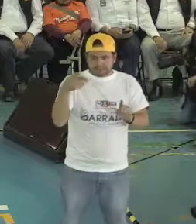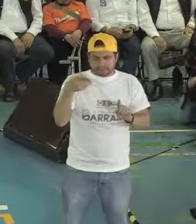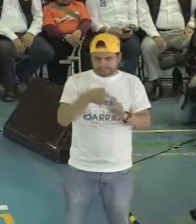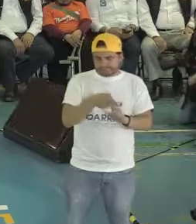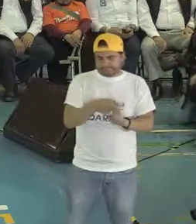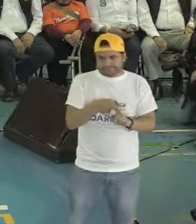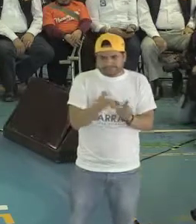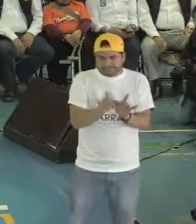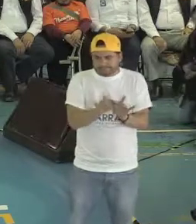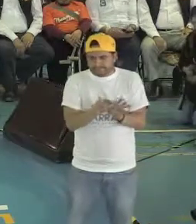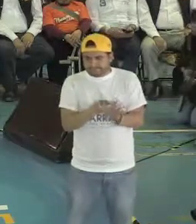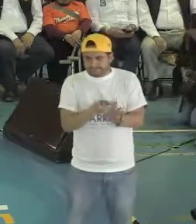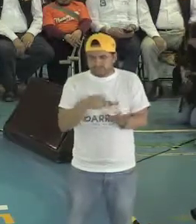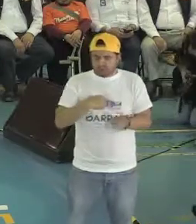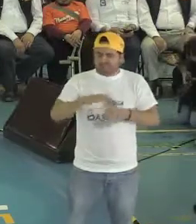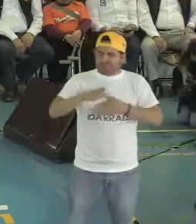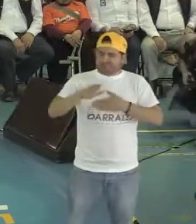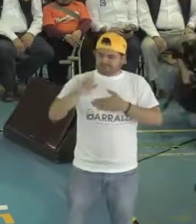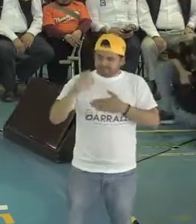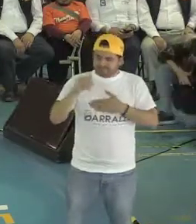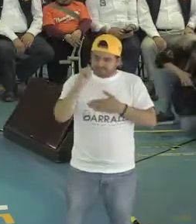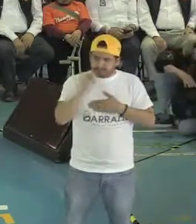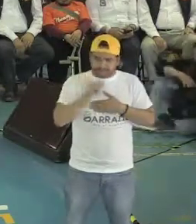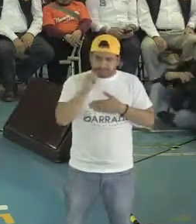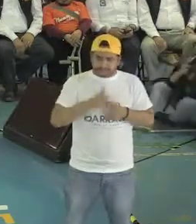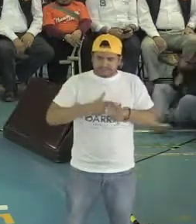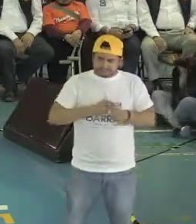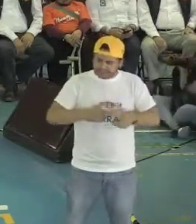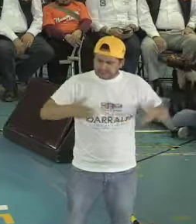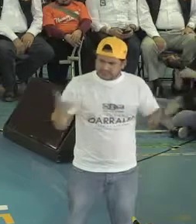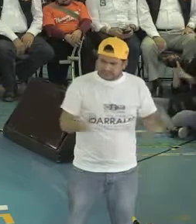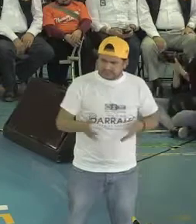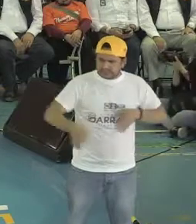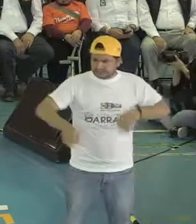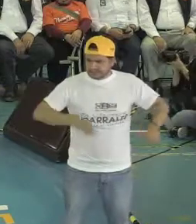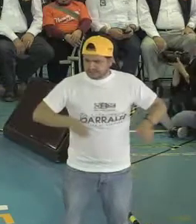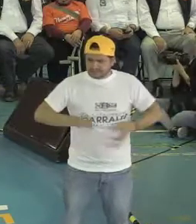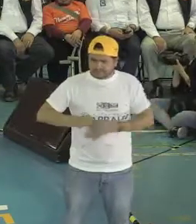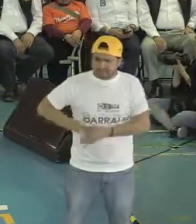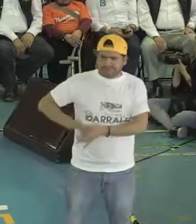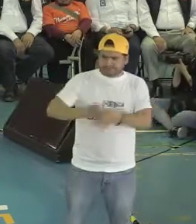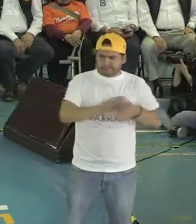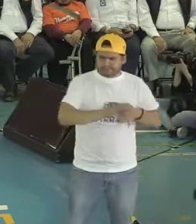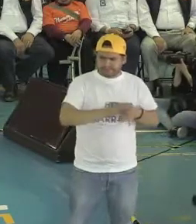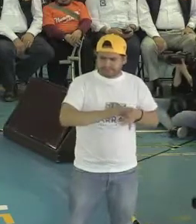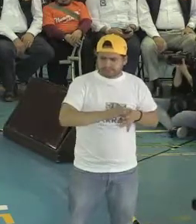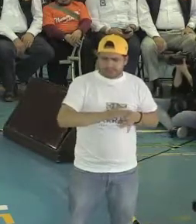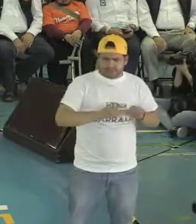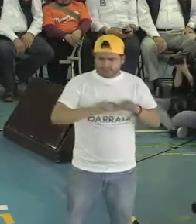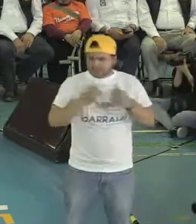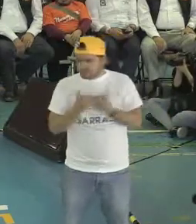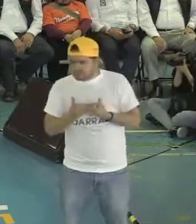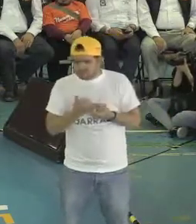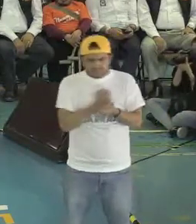claridad, mi compromiso, como siempre lo he hecho, es trabajar de la mano con ustedes. No se trata de venir